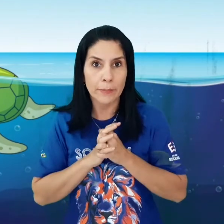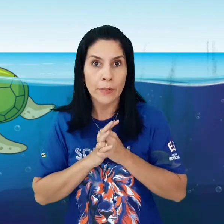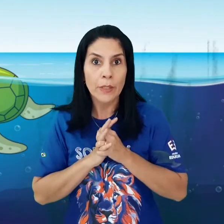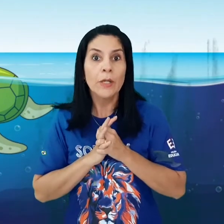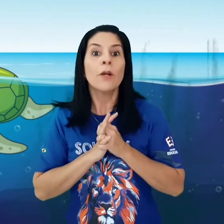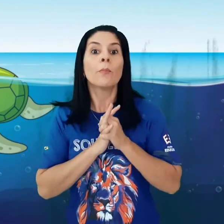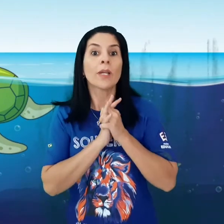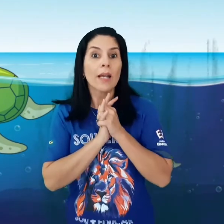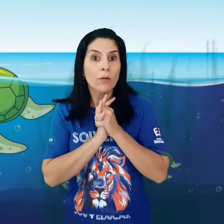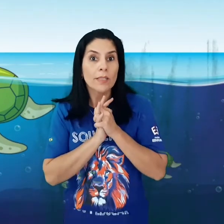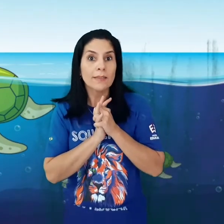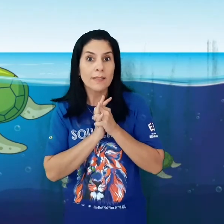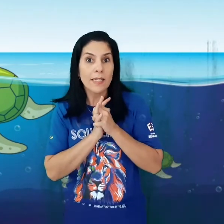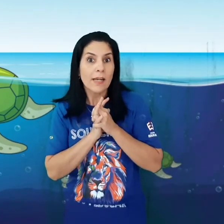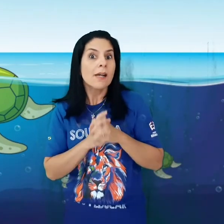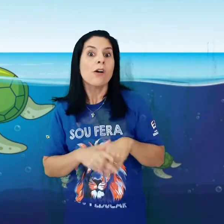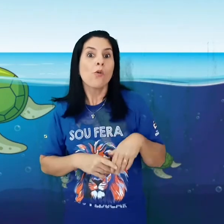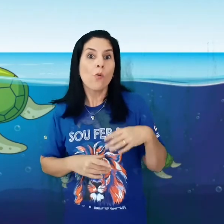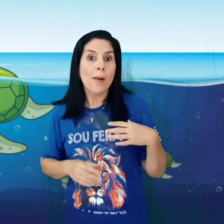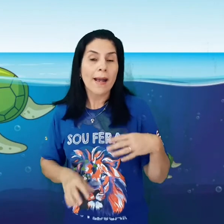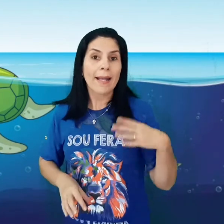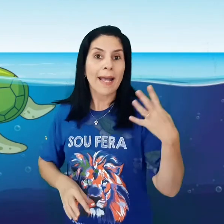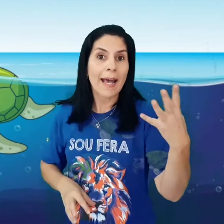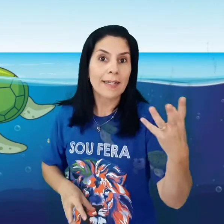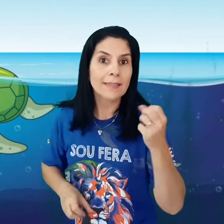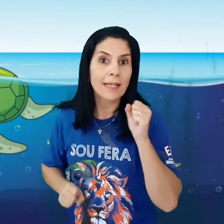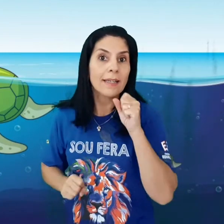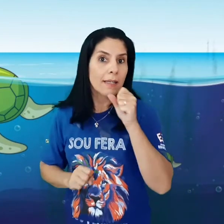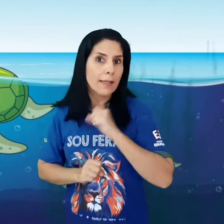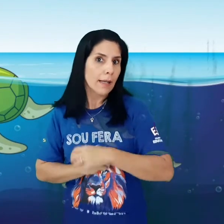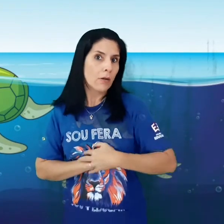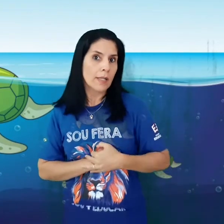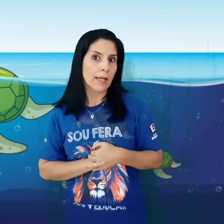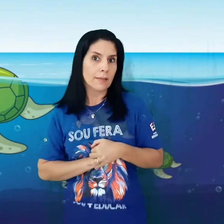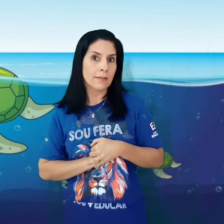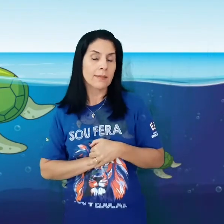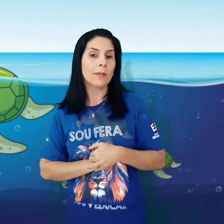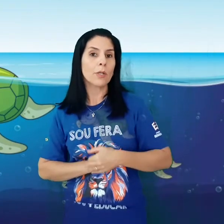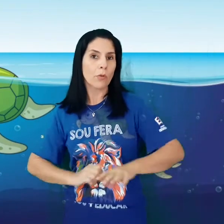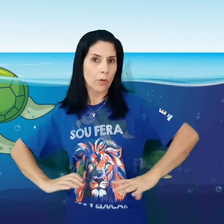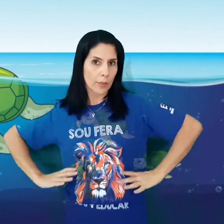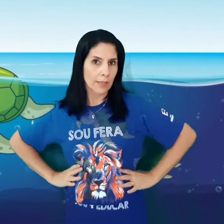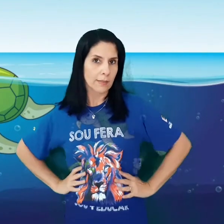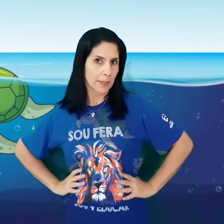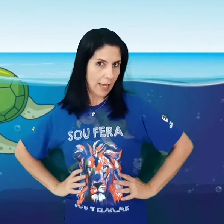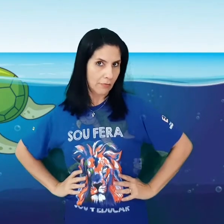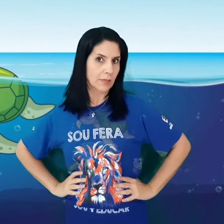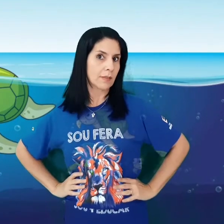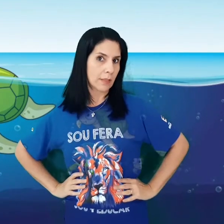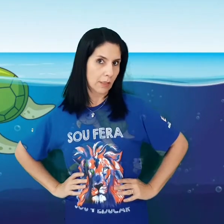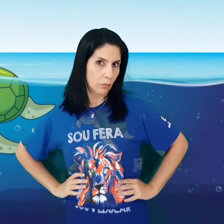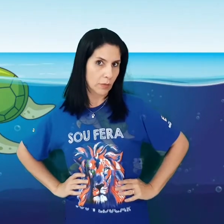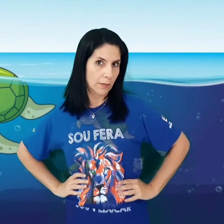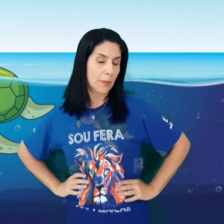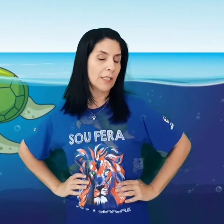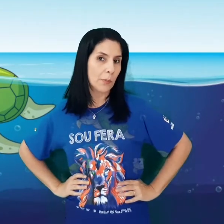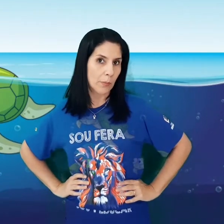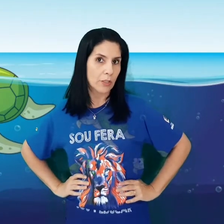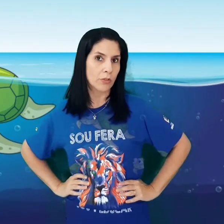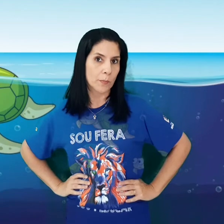Porque acontecia uma caça ilegal delas. Sabe como que eles pegavam essas tartarugas? Principalmente os